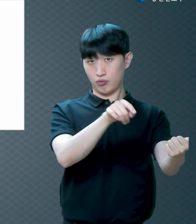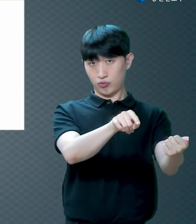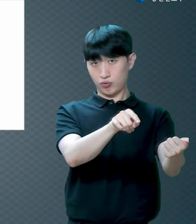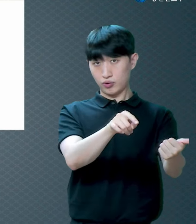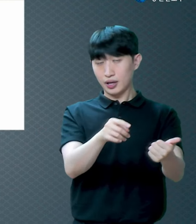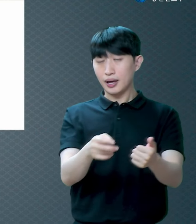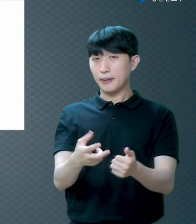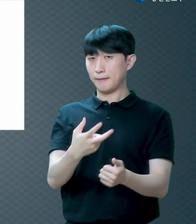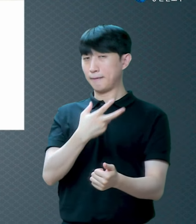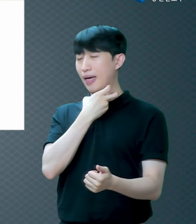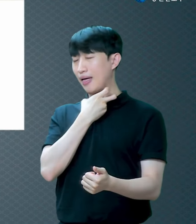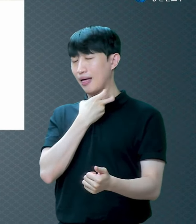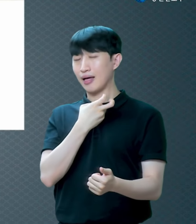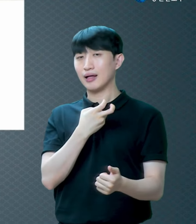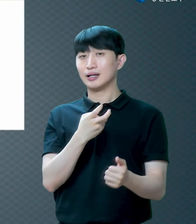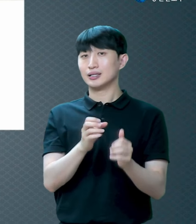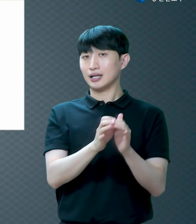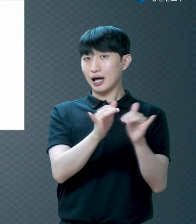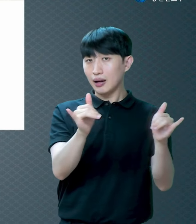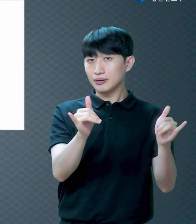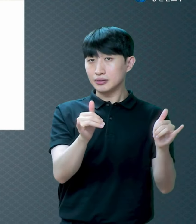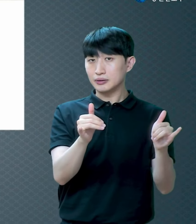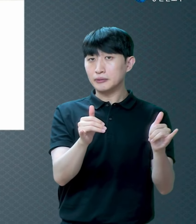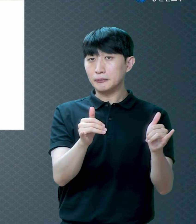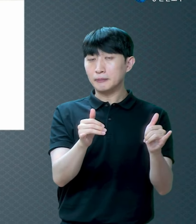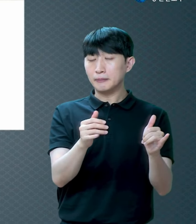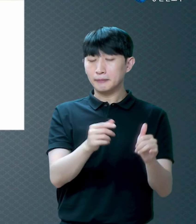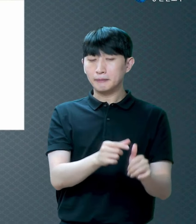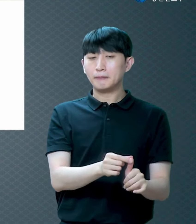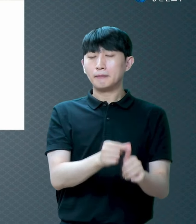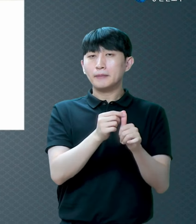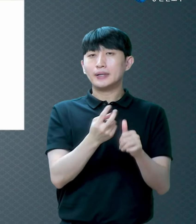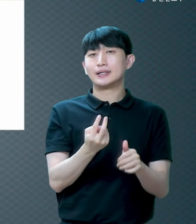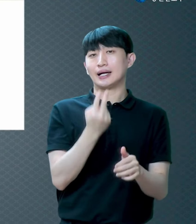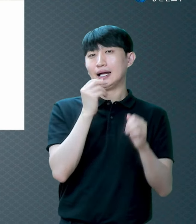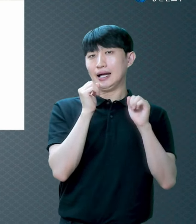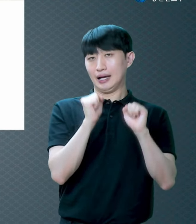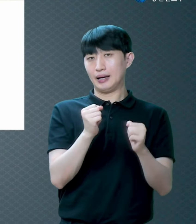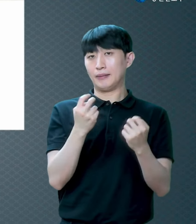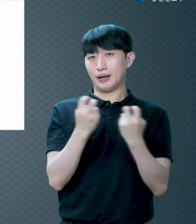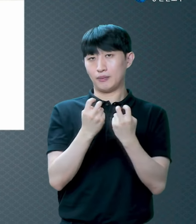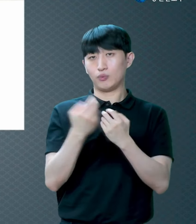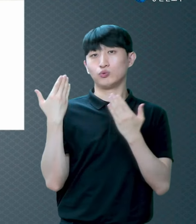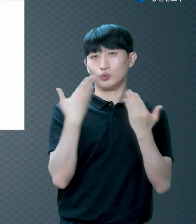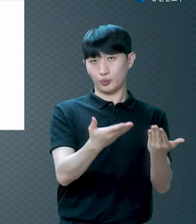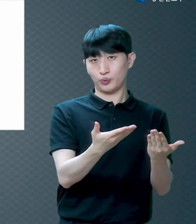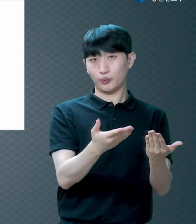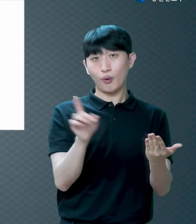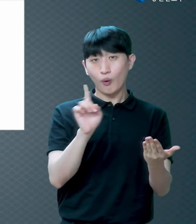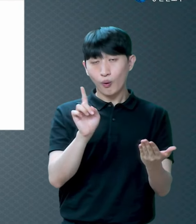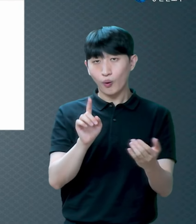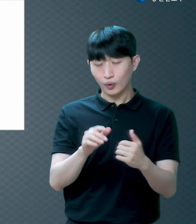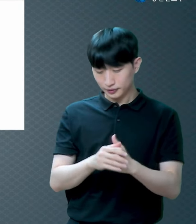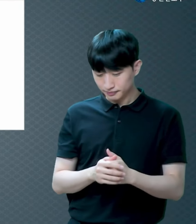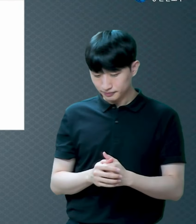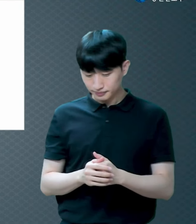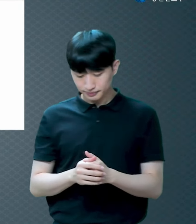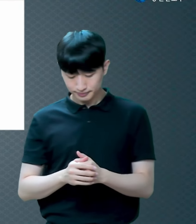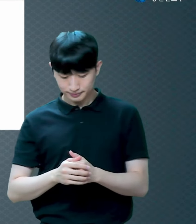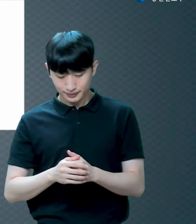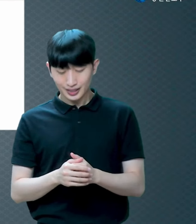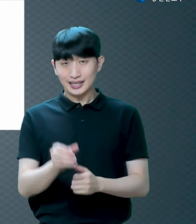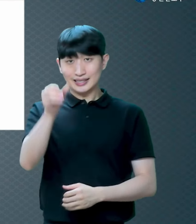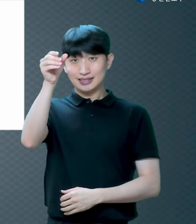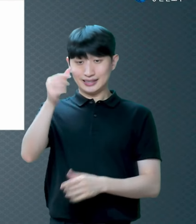있는 방법을 주신 거예요 장대 위에다가 노수로 뱀을